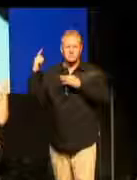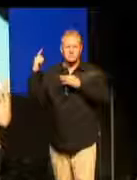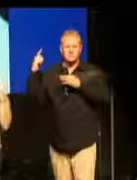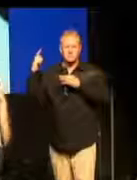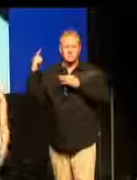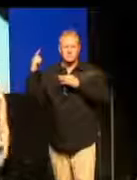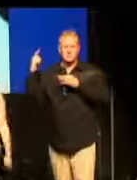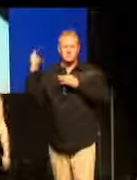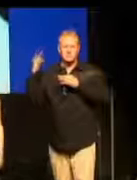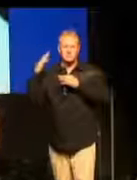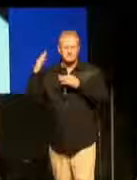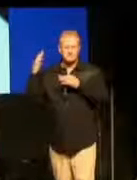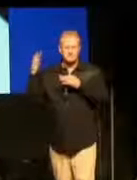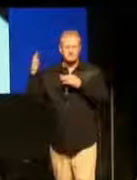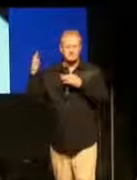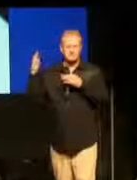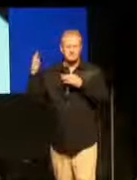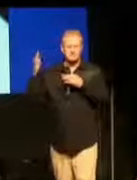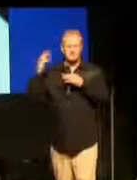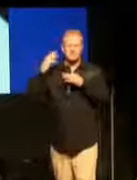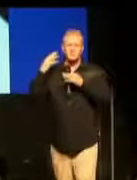kann Leute sprechen hören.